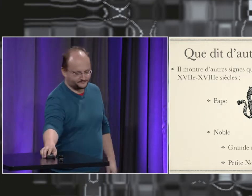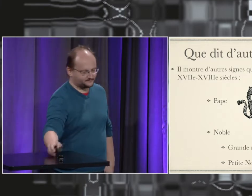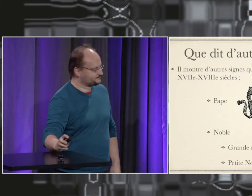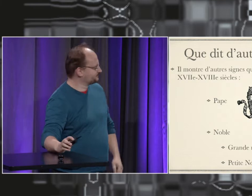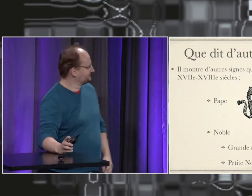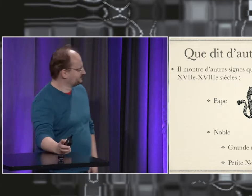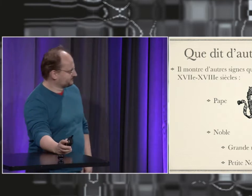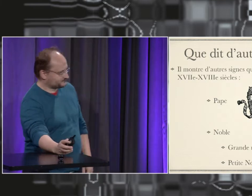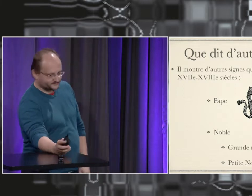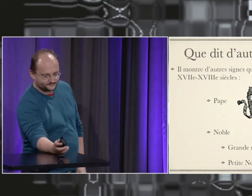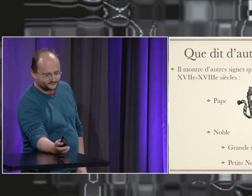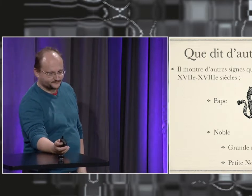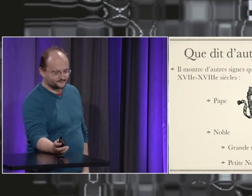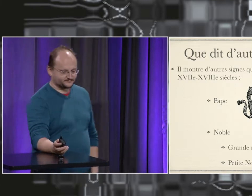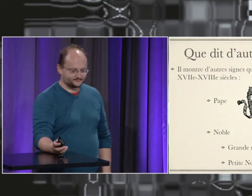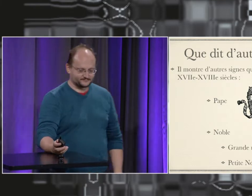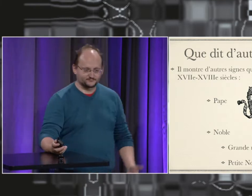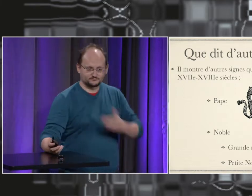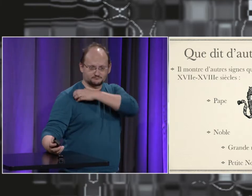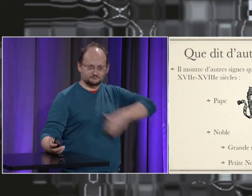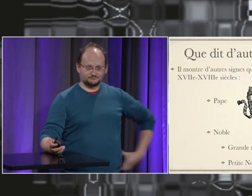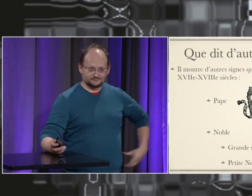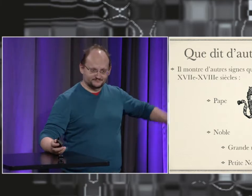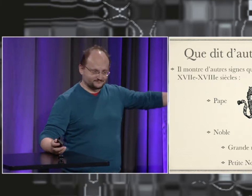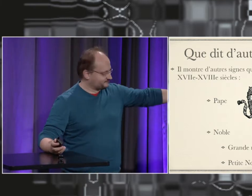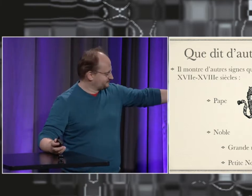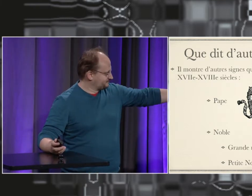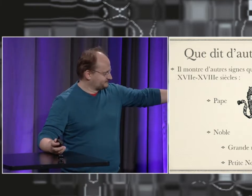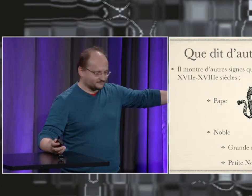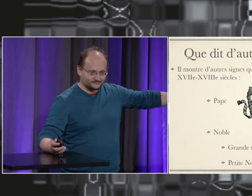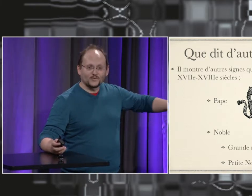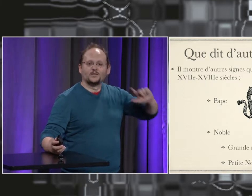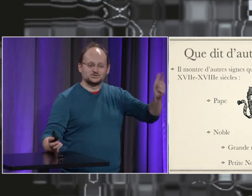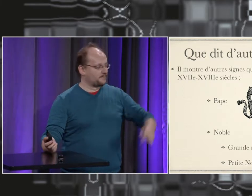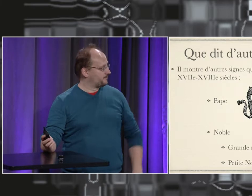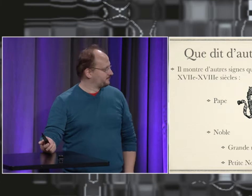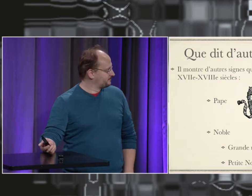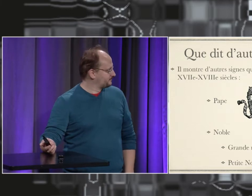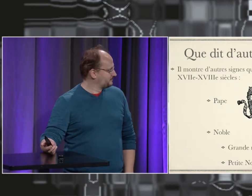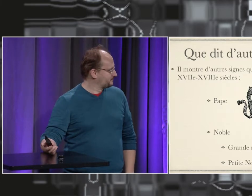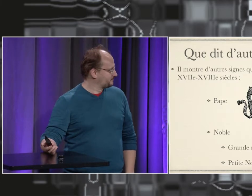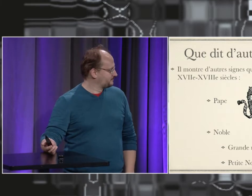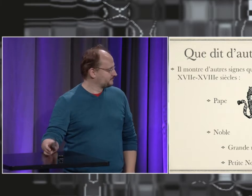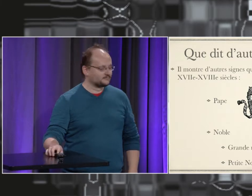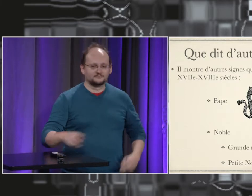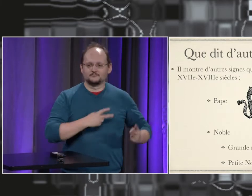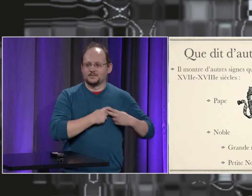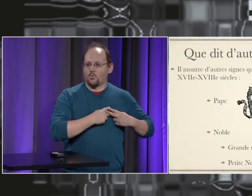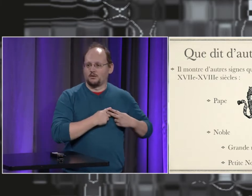Pourquoi ? L'écharpe qu'on voit sur ce portrait et les cuissons,